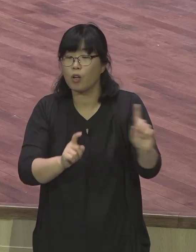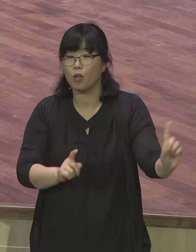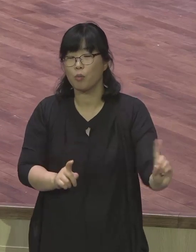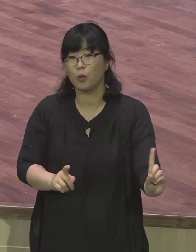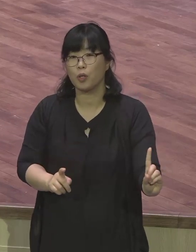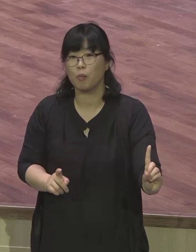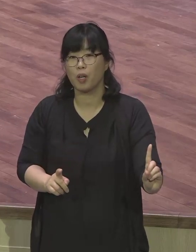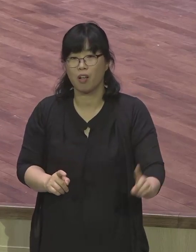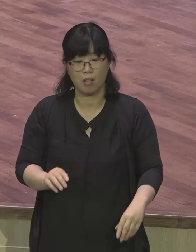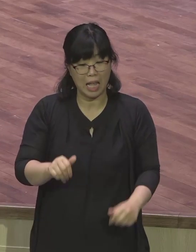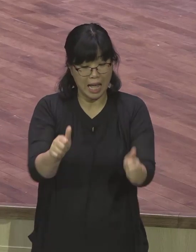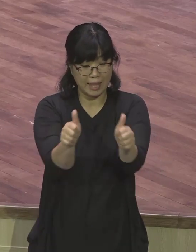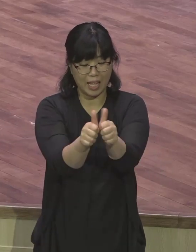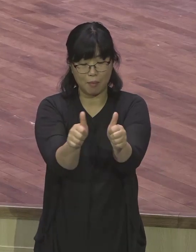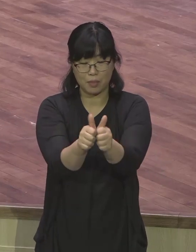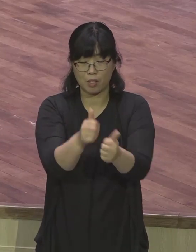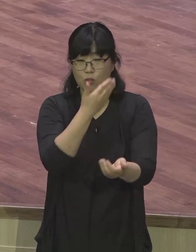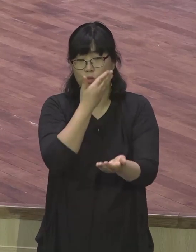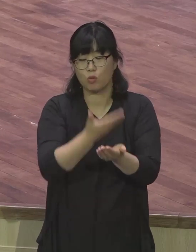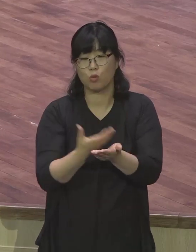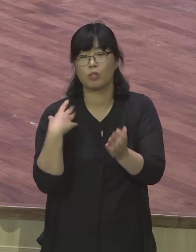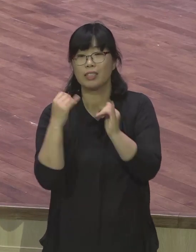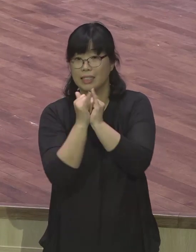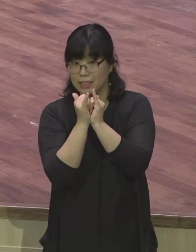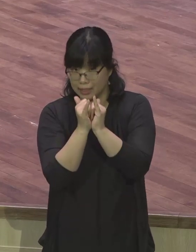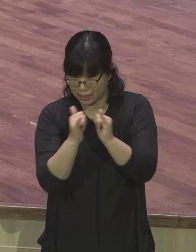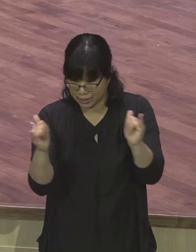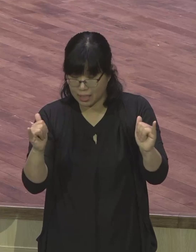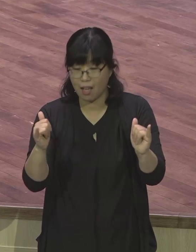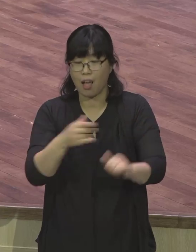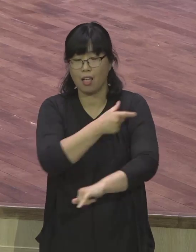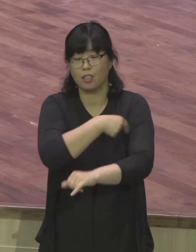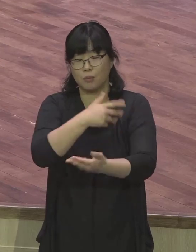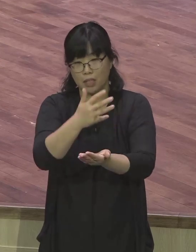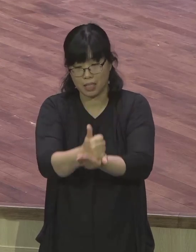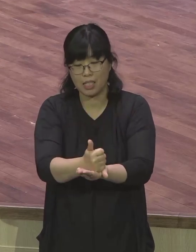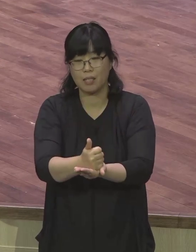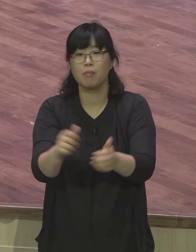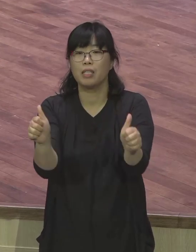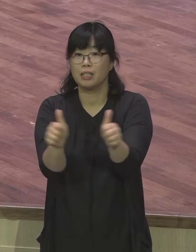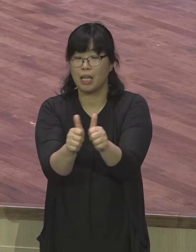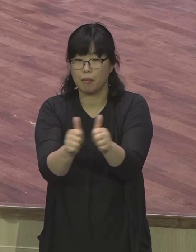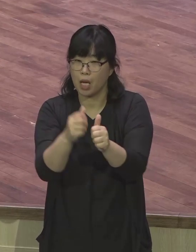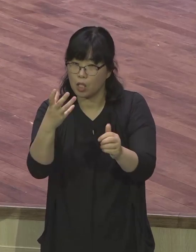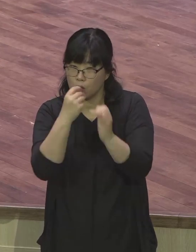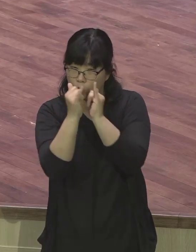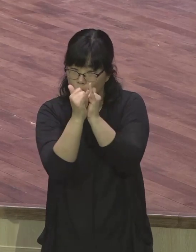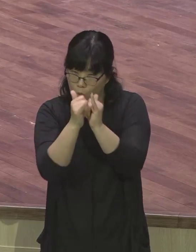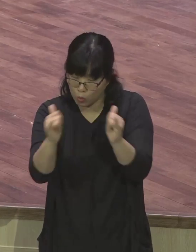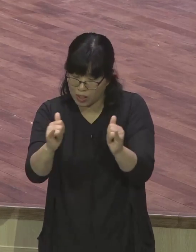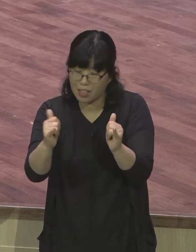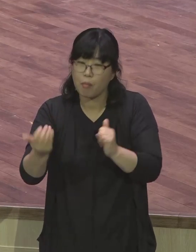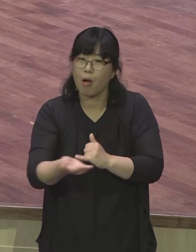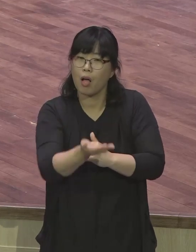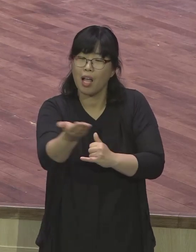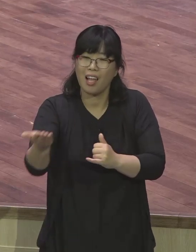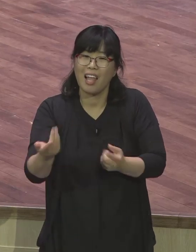중지자분들이 또 우리 남자 지사님들이 또 성노인들이 성노인들과 함께 추석 때 1차 합숙을